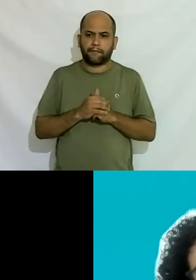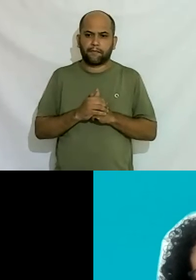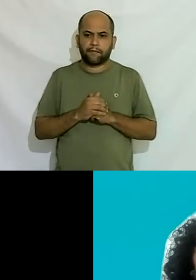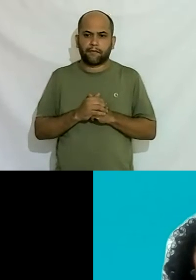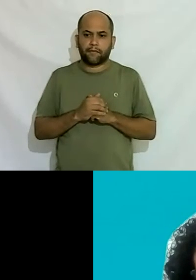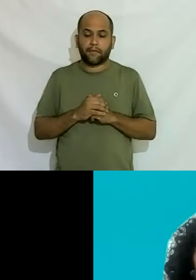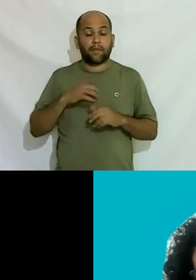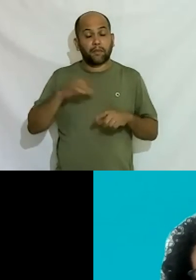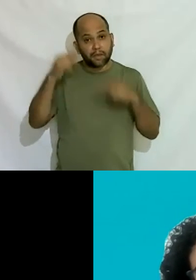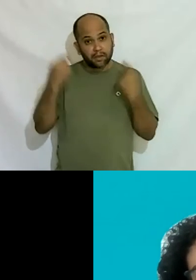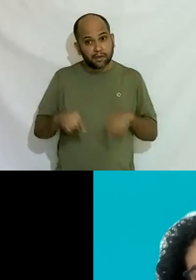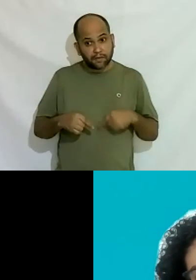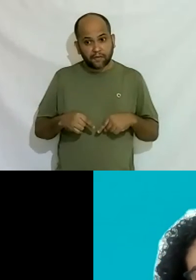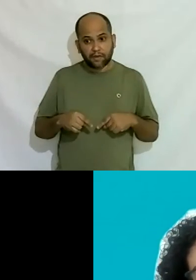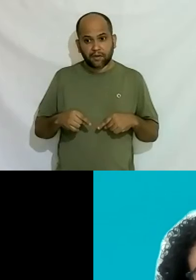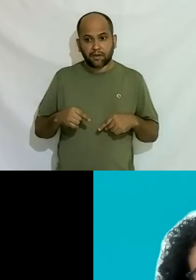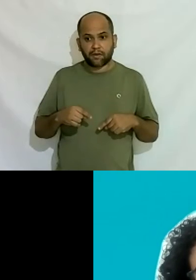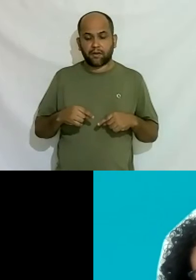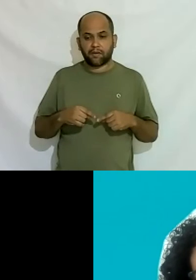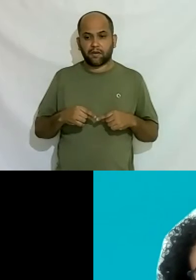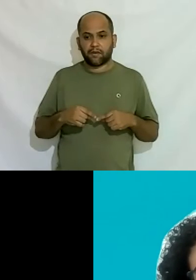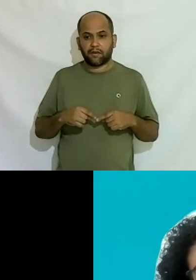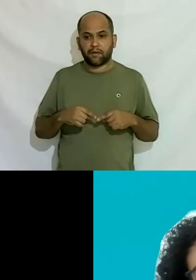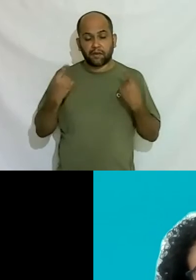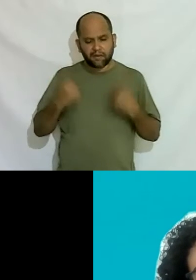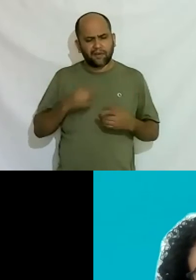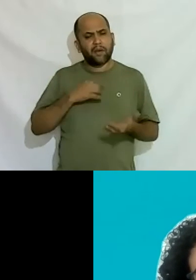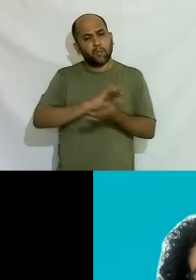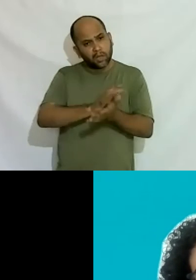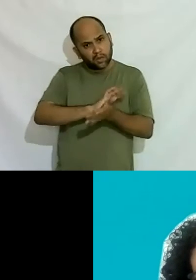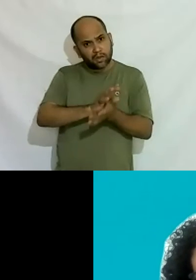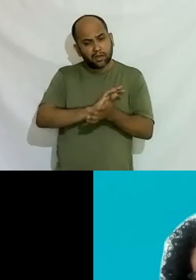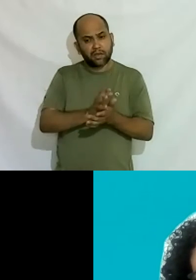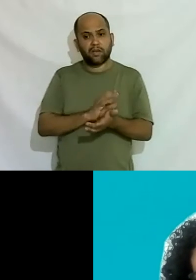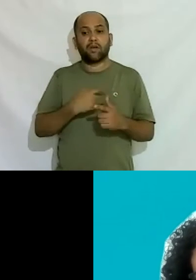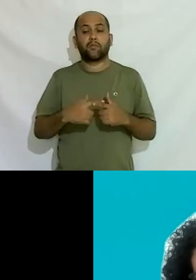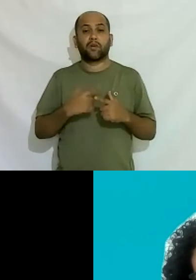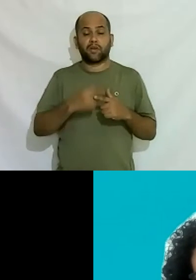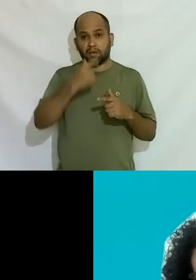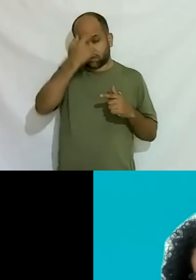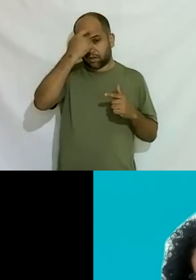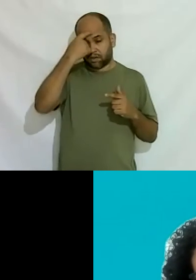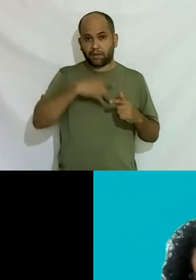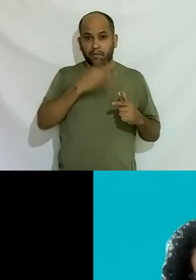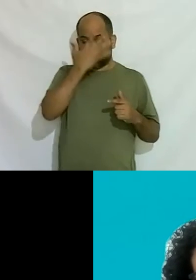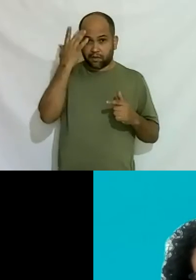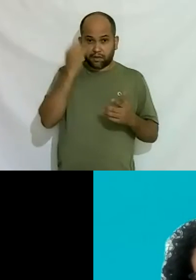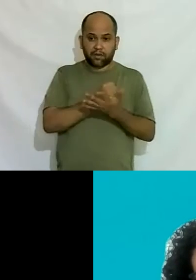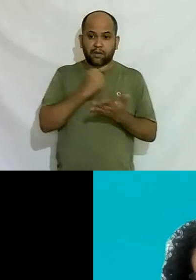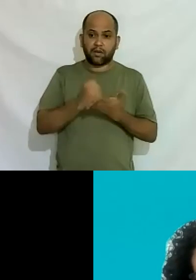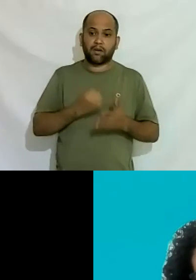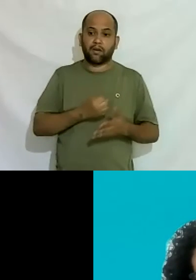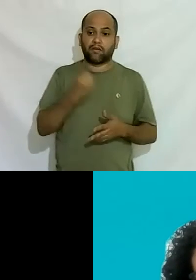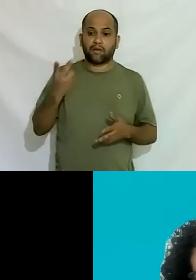desafio para entrar é preconceito é preconceito o viés inconsciente que está na pessoa que faz a contratação quantas vezes eu